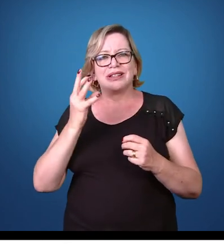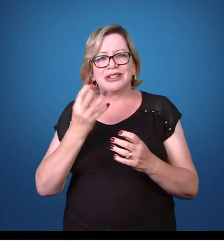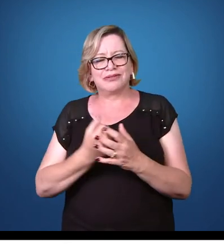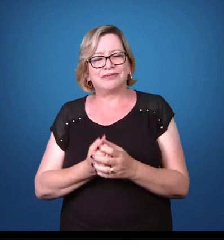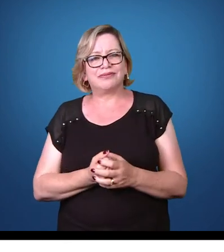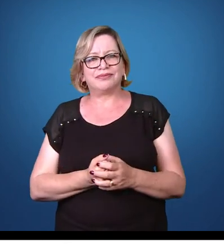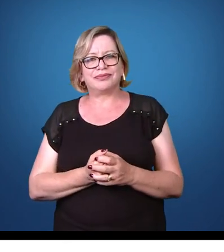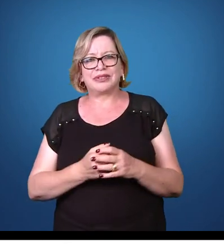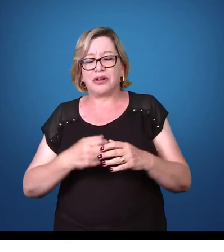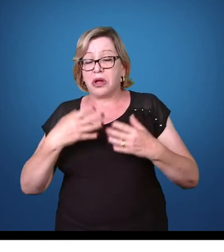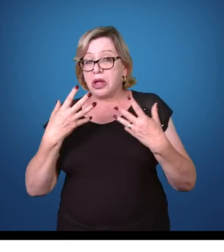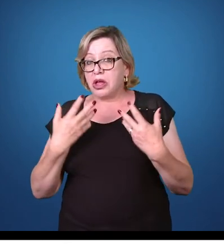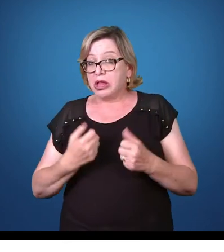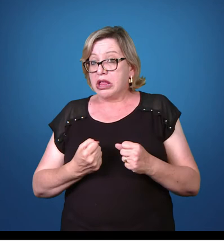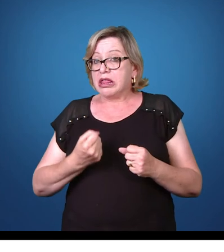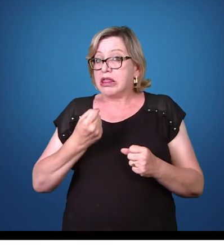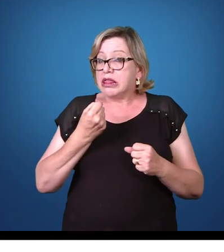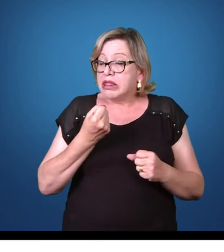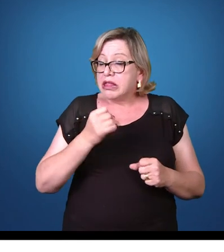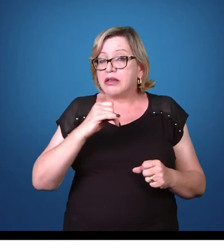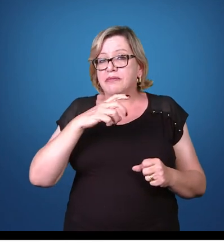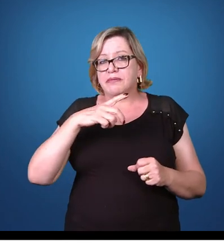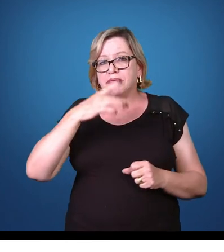a febre é muito mais grave,